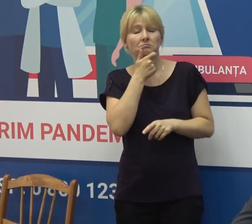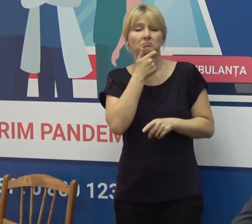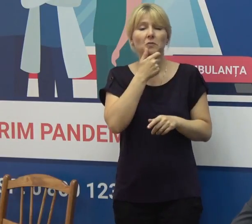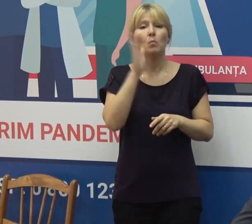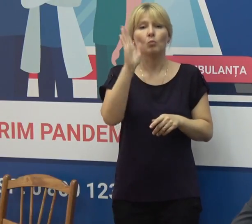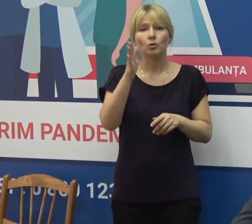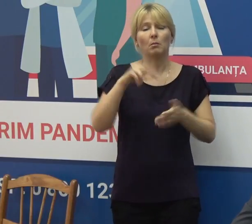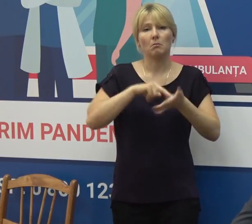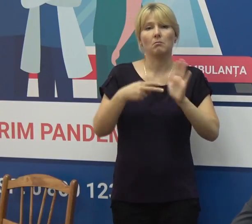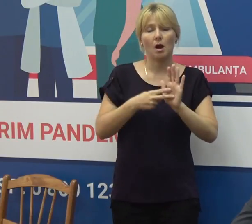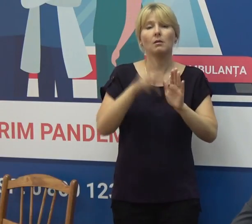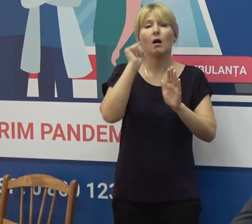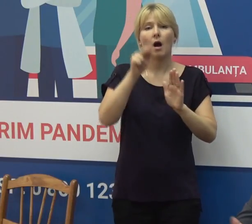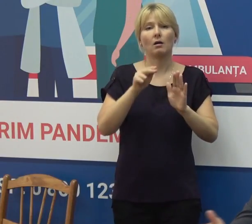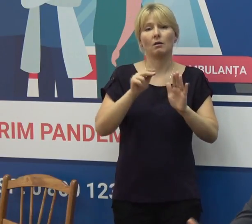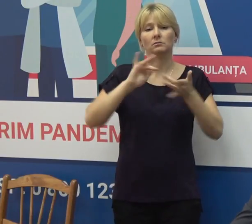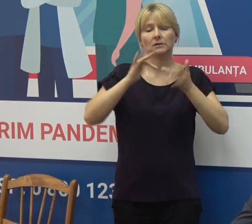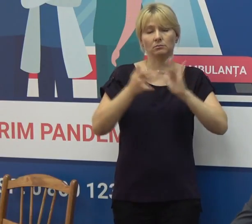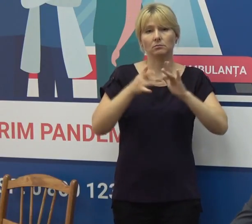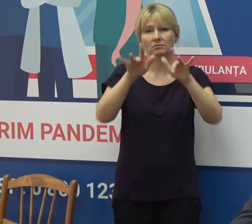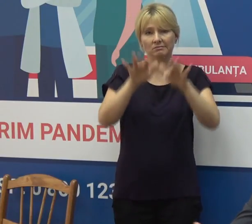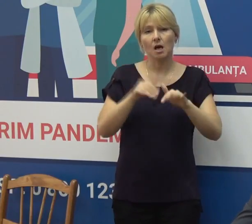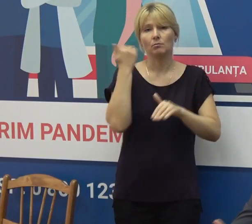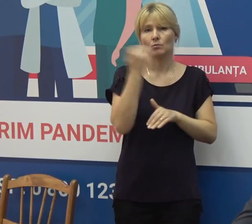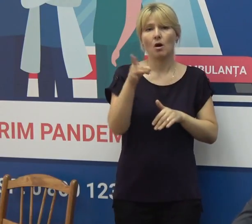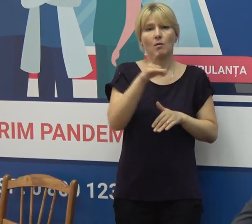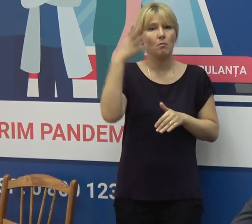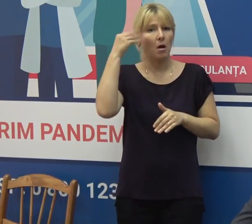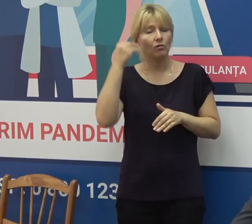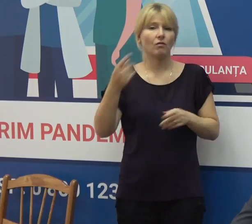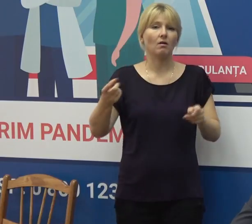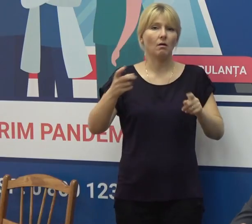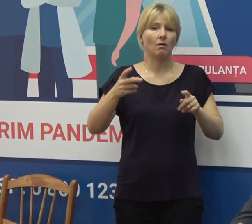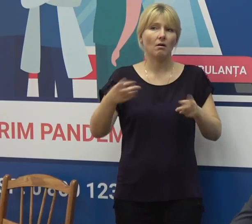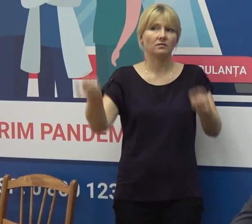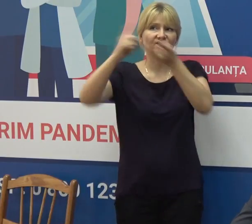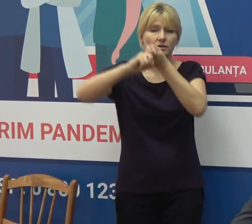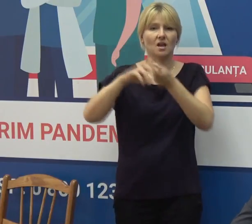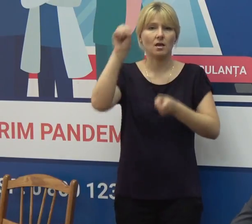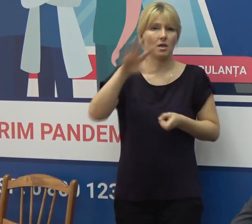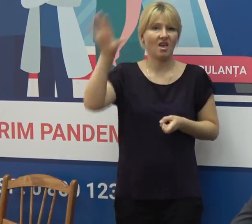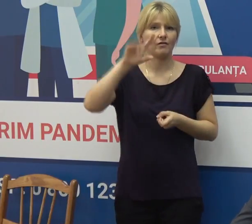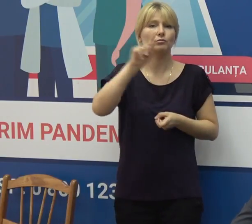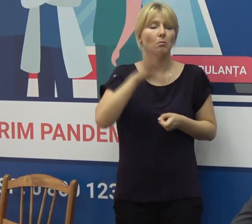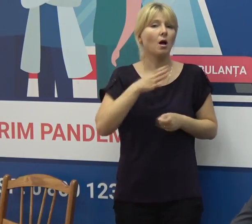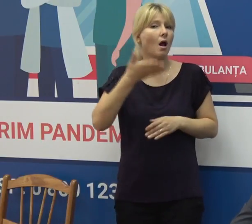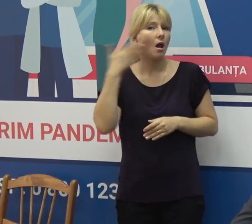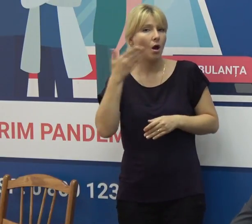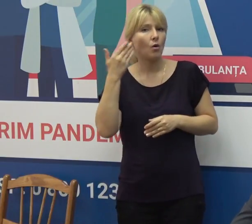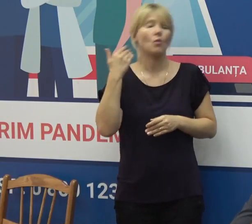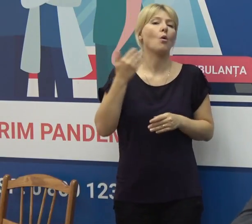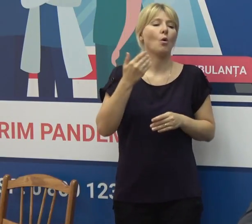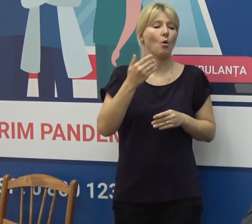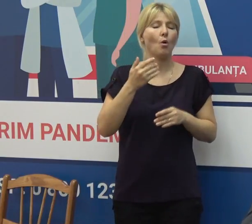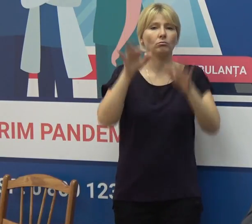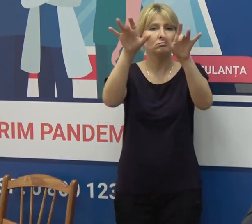compatibilității sistemului de certificare al Republicii Moldova cu cel al UE. Aceasta va permite emiterea decizii de echivalare